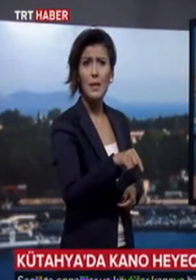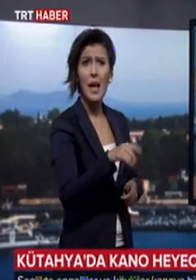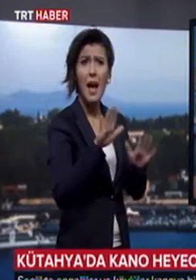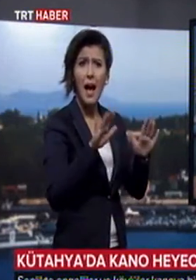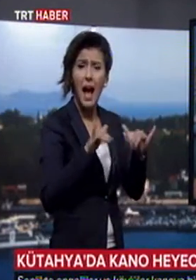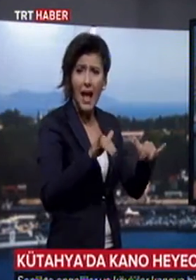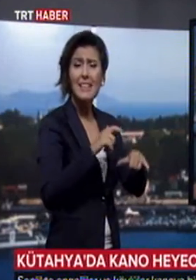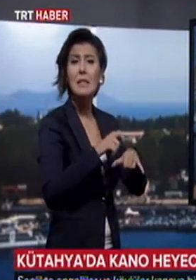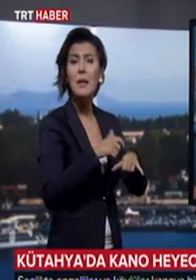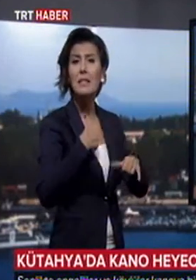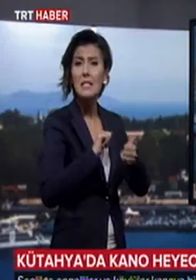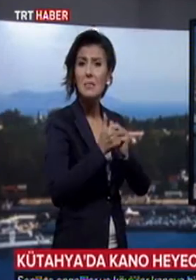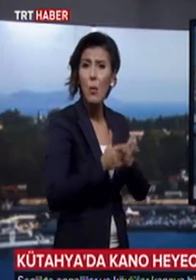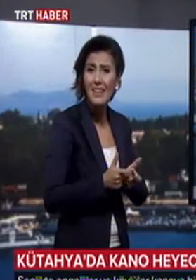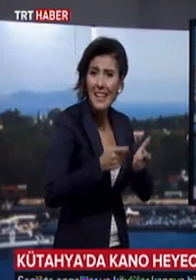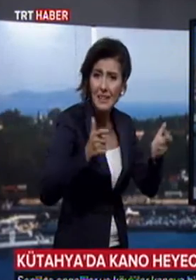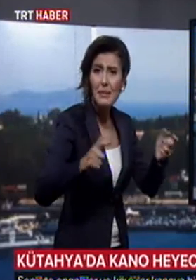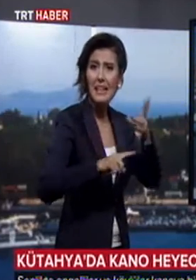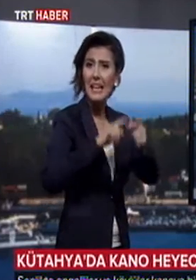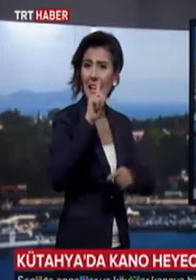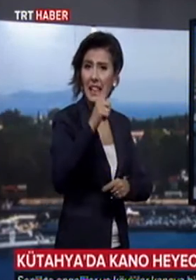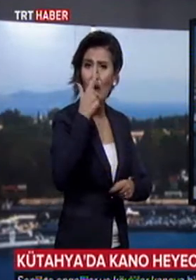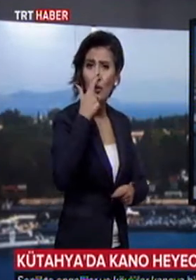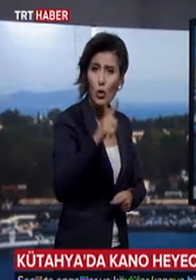gelişmesi hem de ilimizin, köyümüzün tanıtımı için iyi bir fırsat olacak.